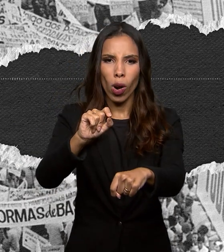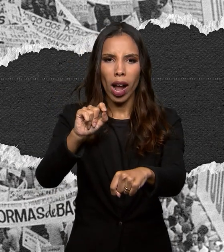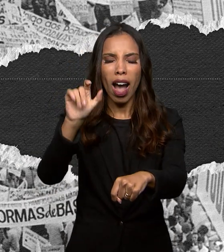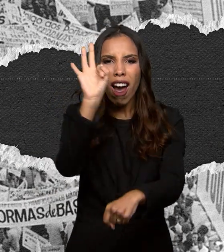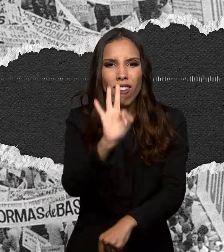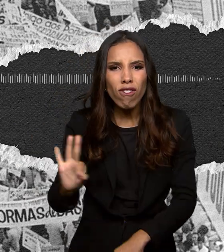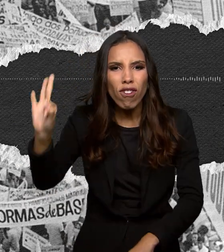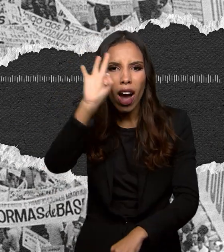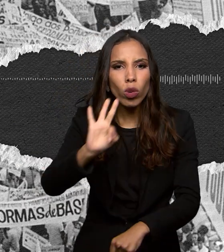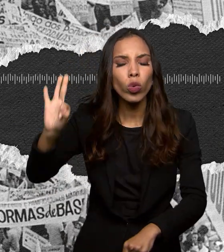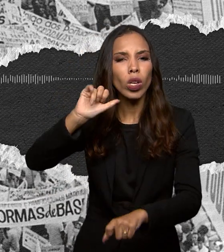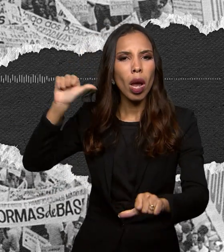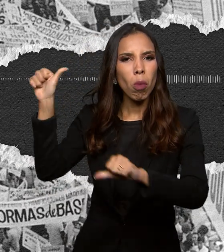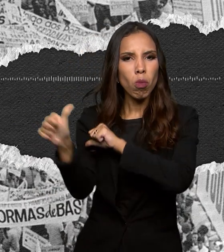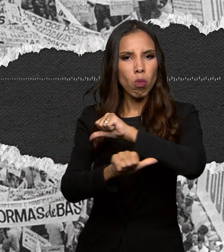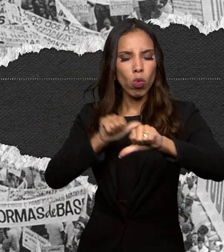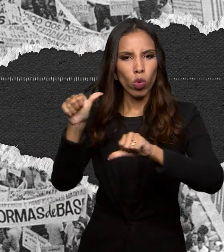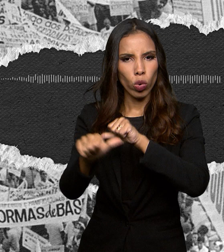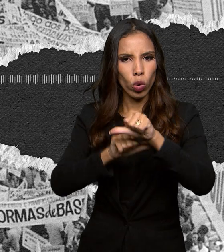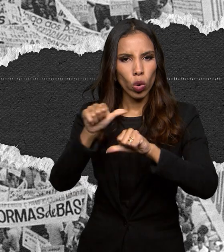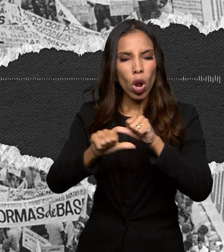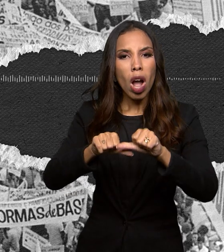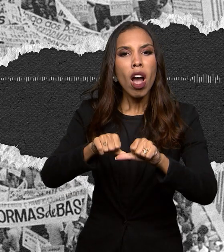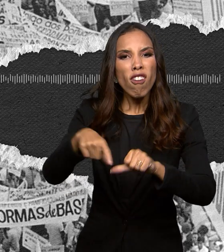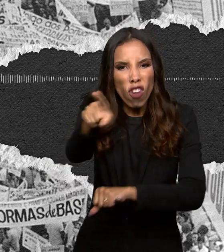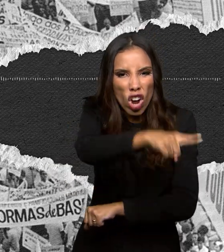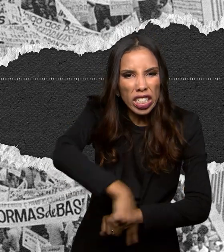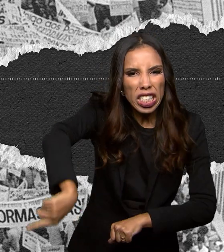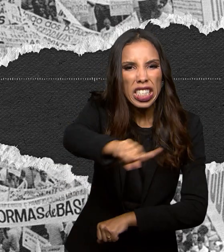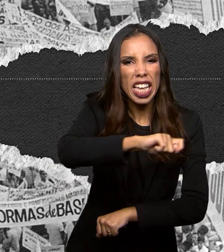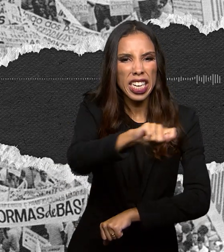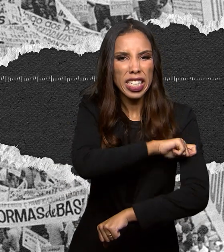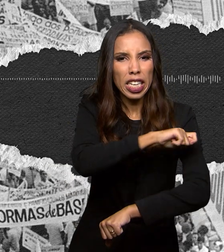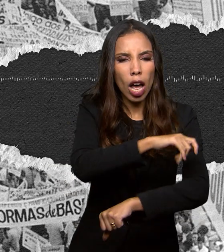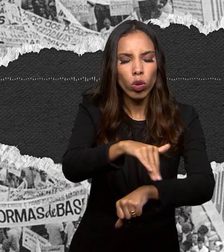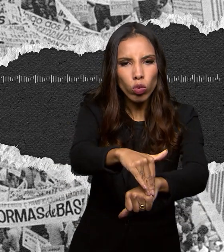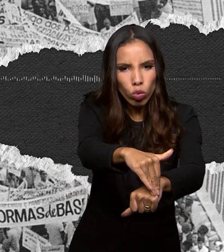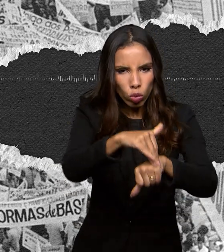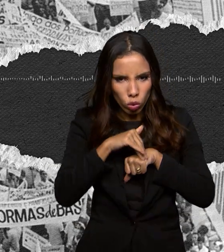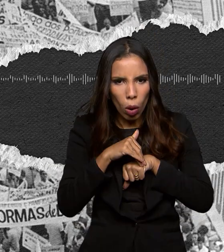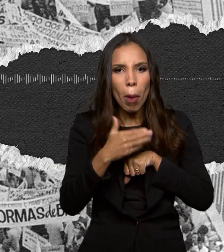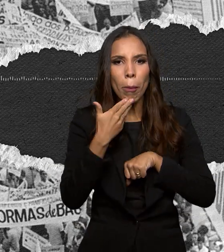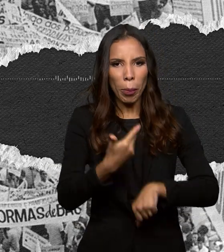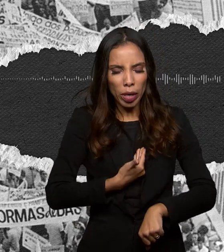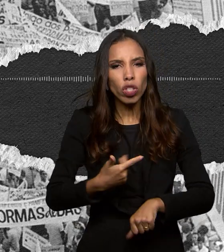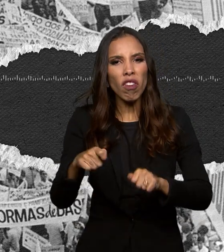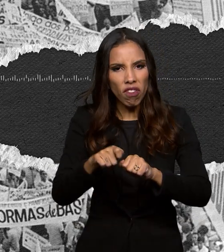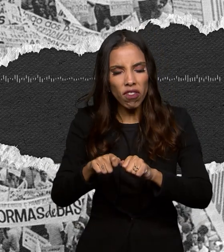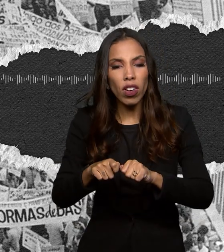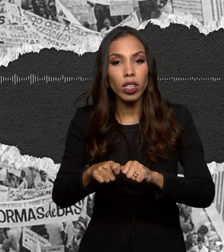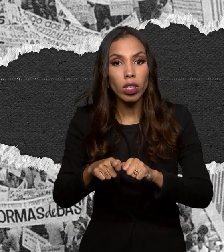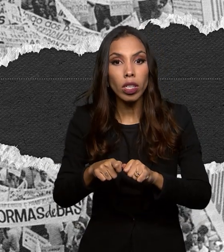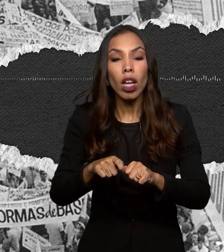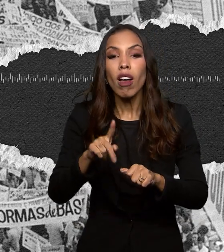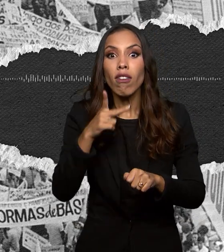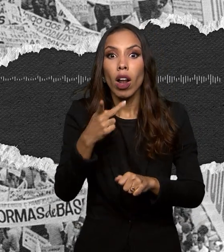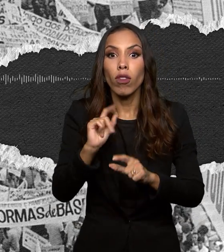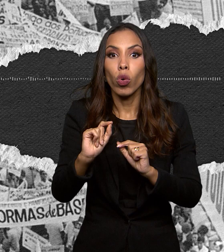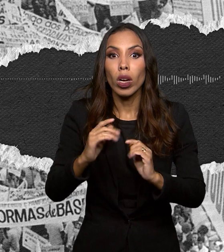reclamada pelos estudantes brasileiros. A reforma urbana controlava a especulação imobiliária, criando regras para